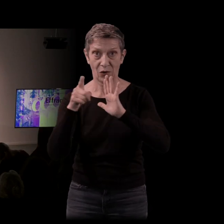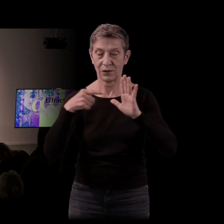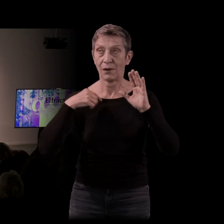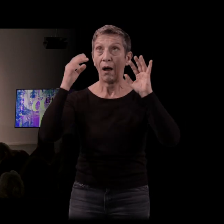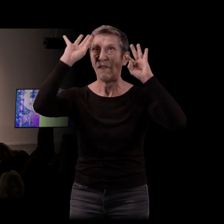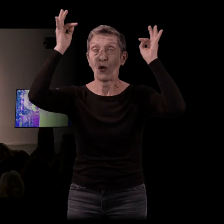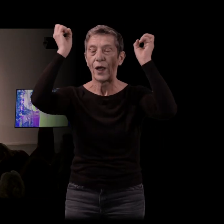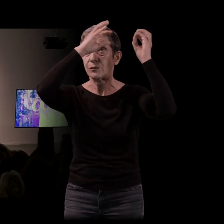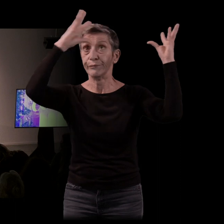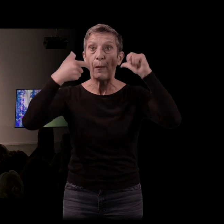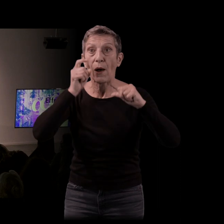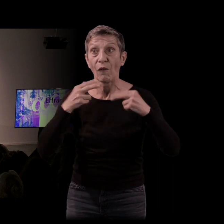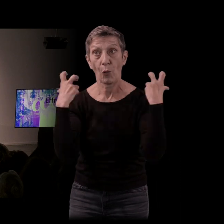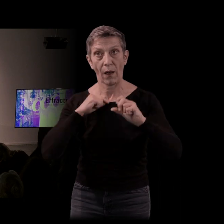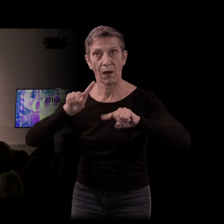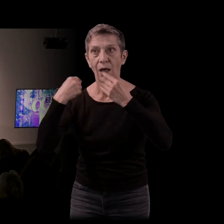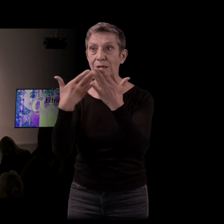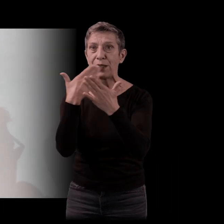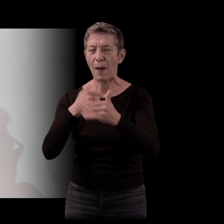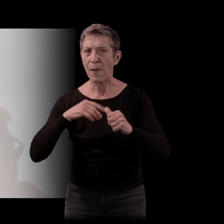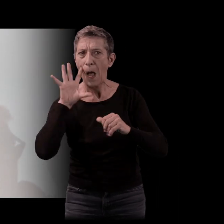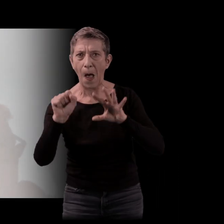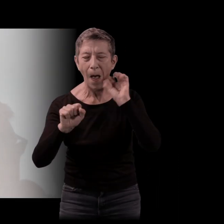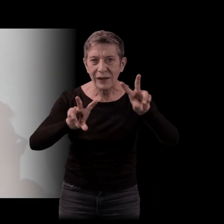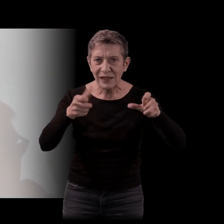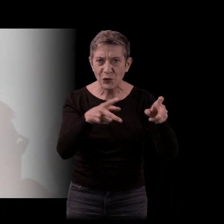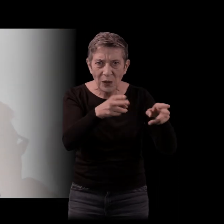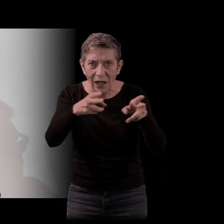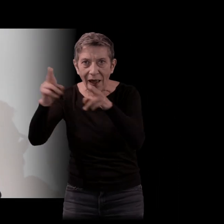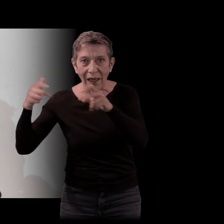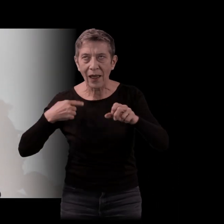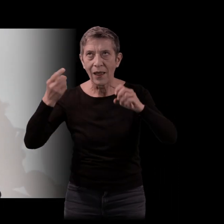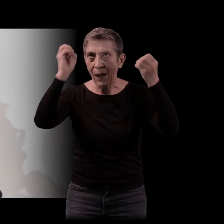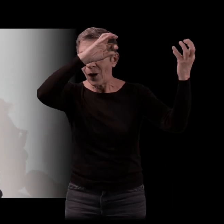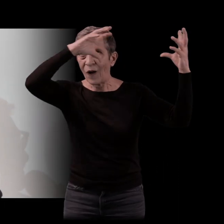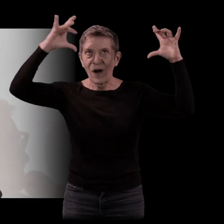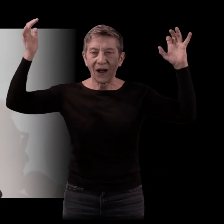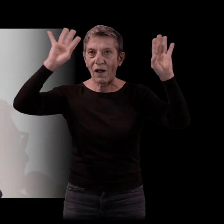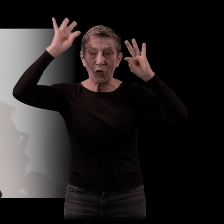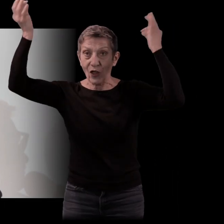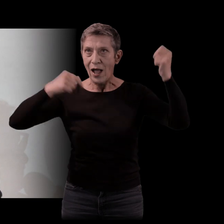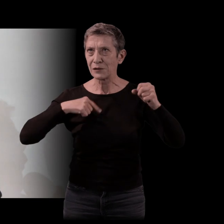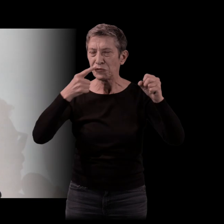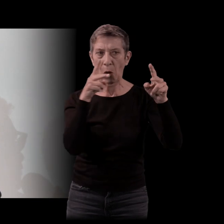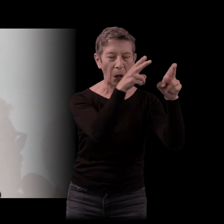cinéma. À partir des bribes que j'avais vues à la télévision,'avais fantasmé ce qui pouvait s'y dérouler, etc. C'était